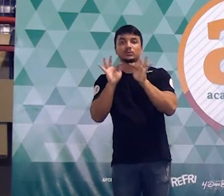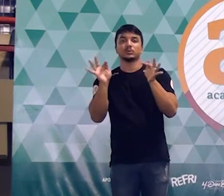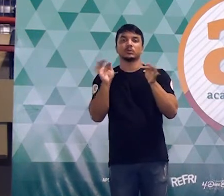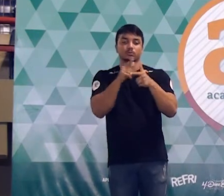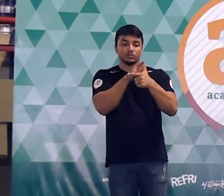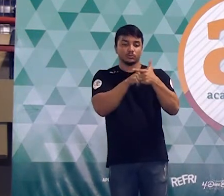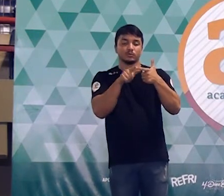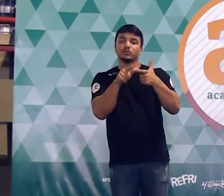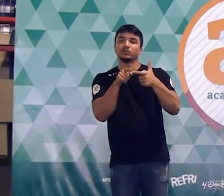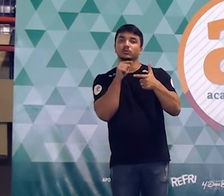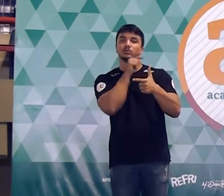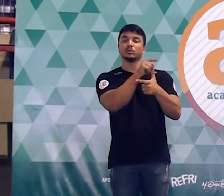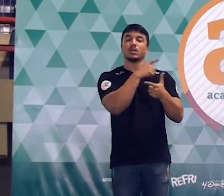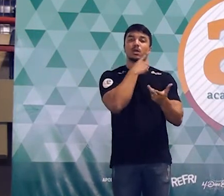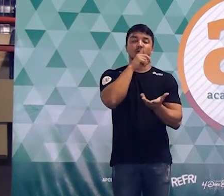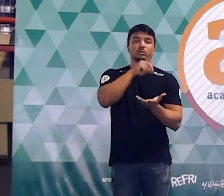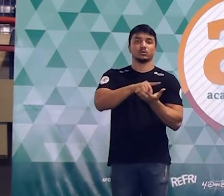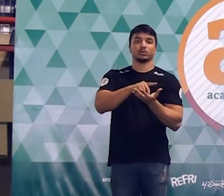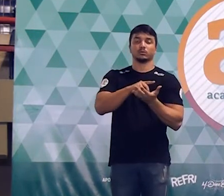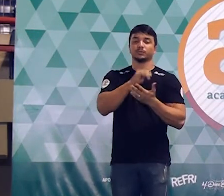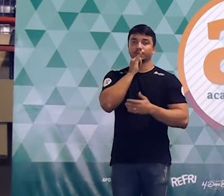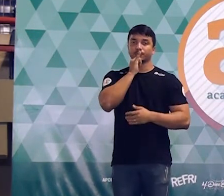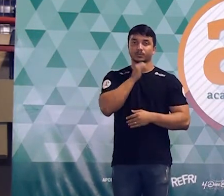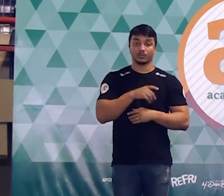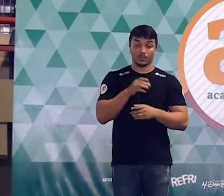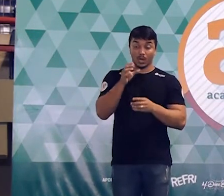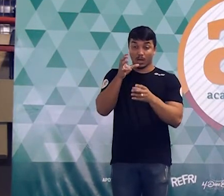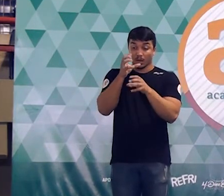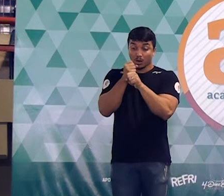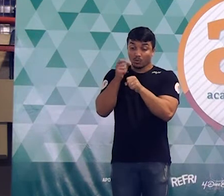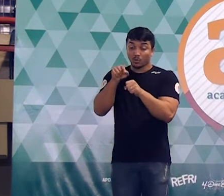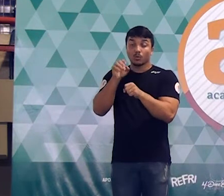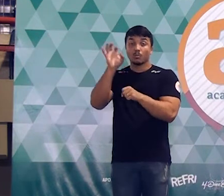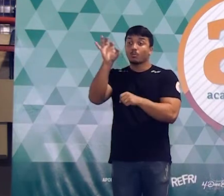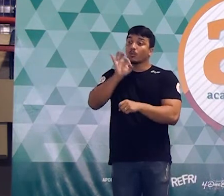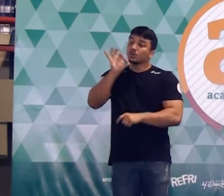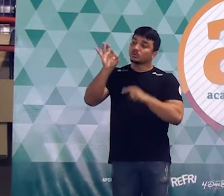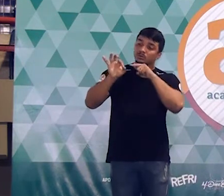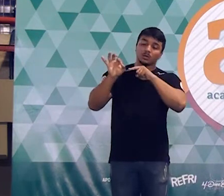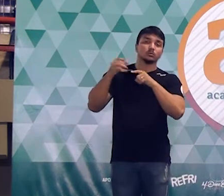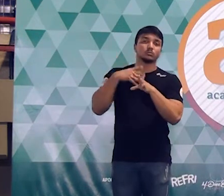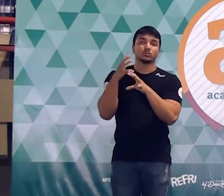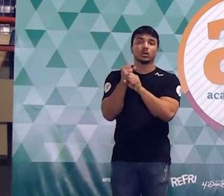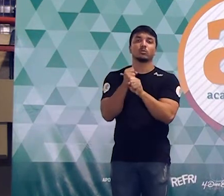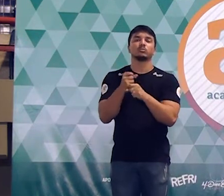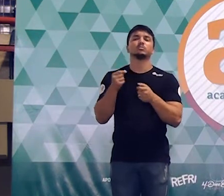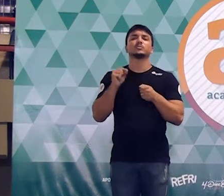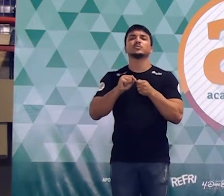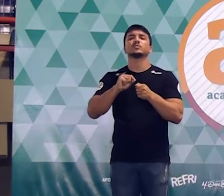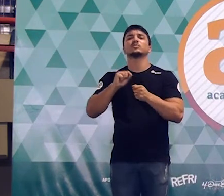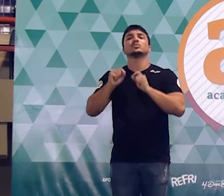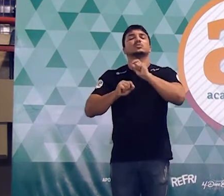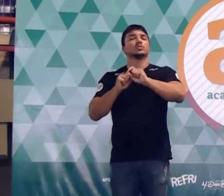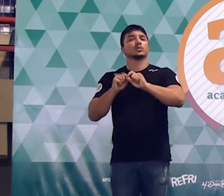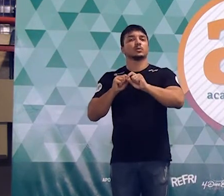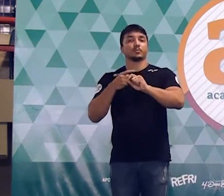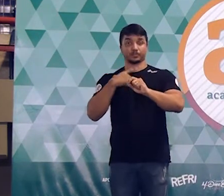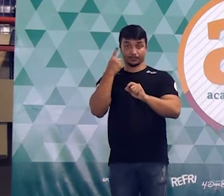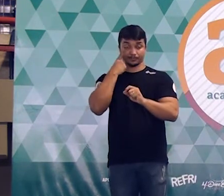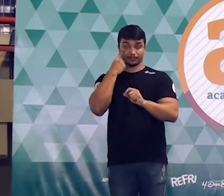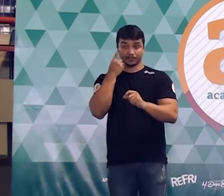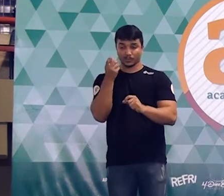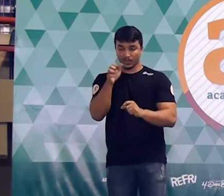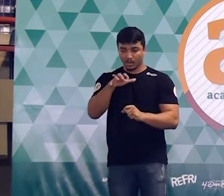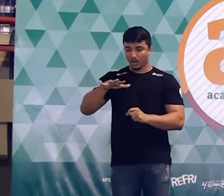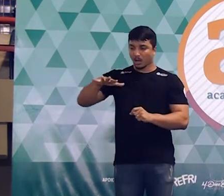resultado pela área original. pessoal, quando a gente calcula uma porcentagem, o que é que a gente está fazendo? A gente está tentando dizer o que é que